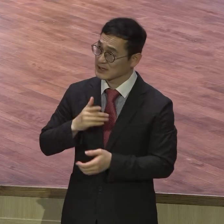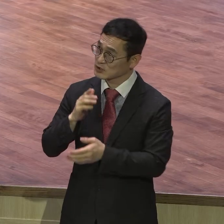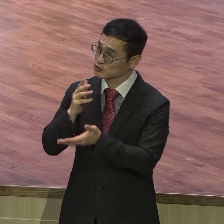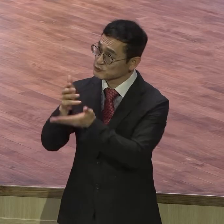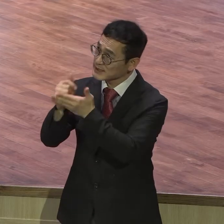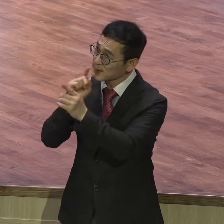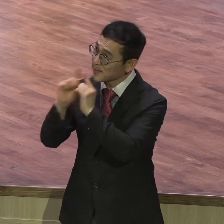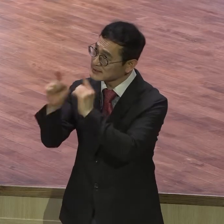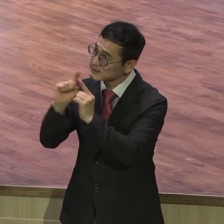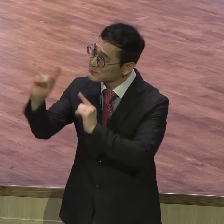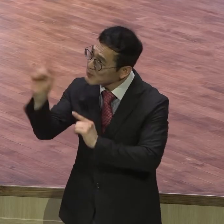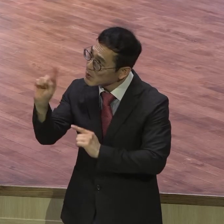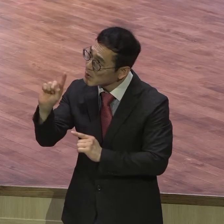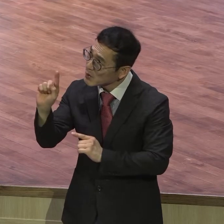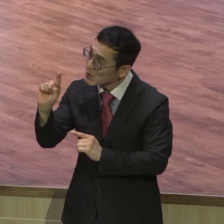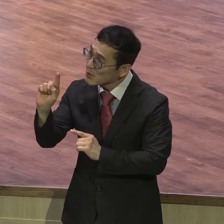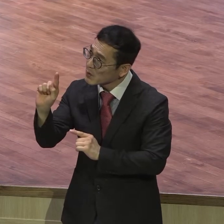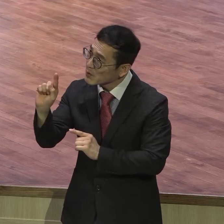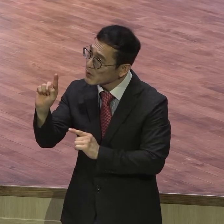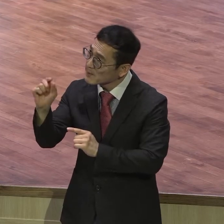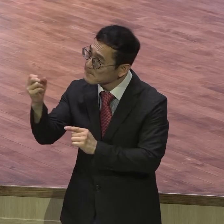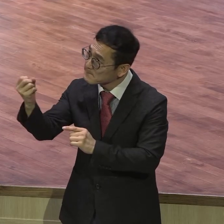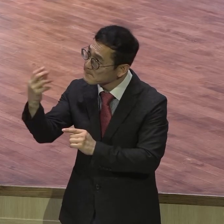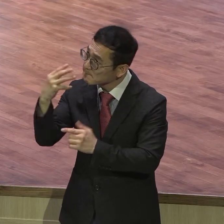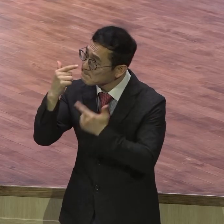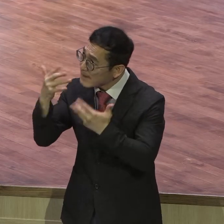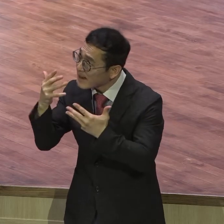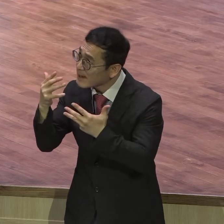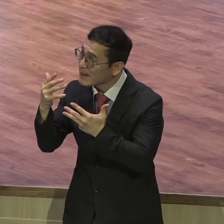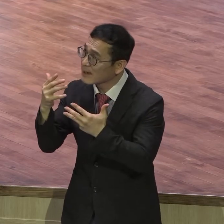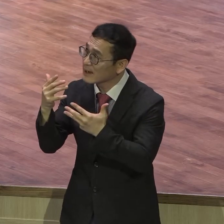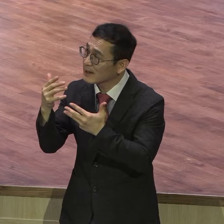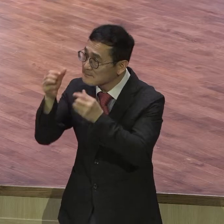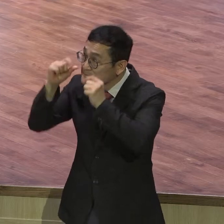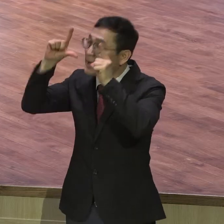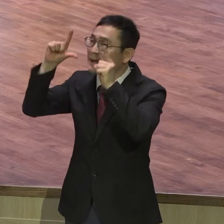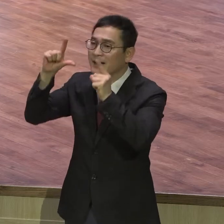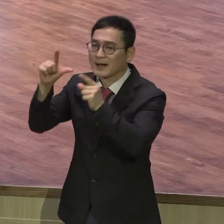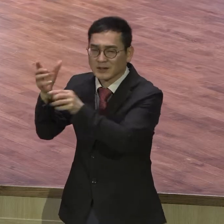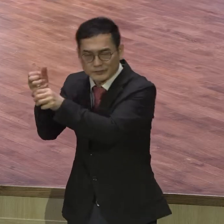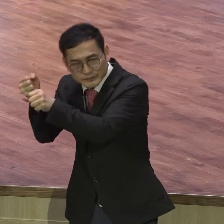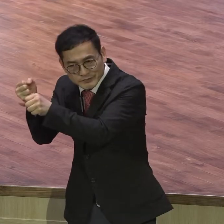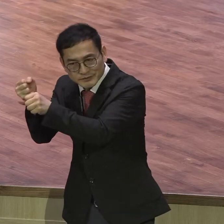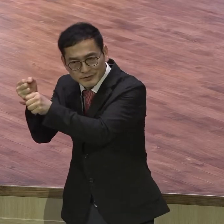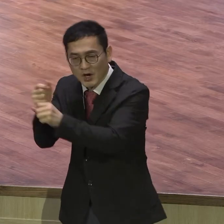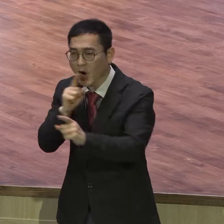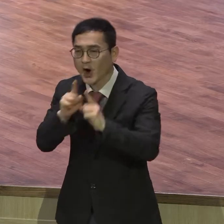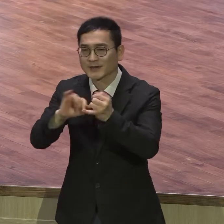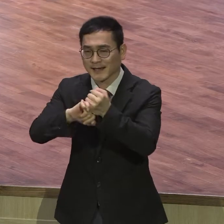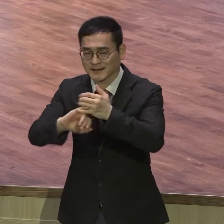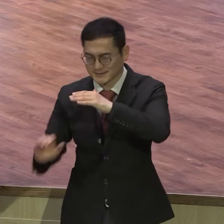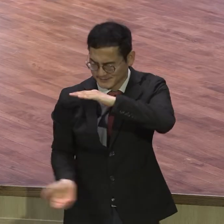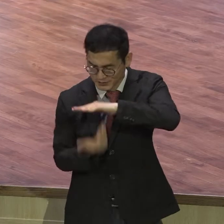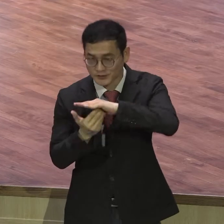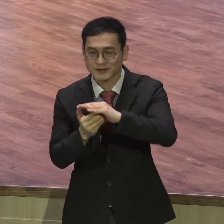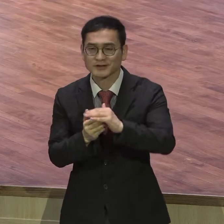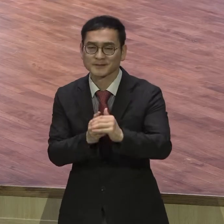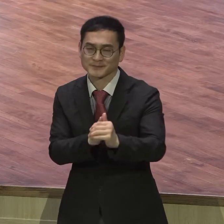이걸 분명히 붙잡고 약속된 복을 누리는 언약 성취의 증인들로 당당히 다 서시기를 제모로